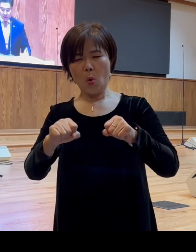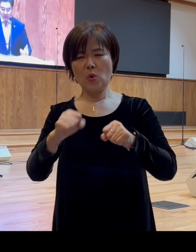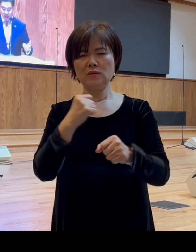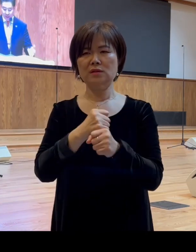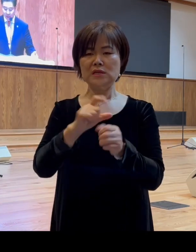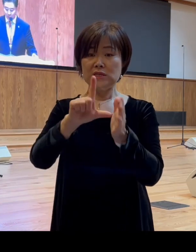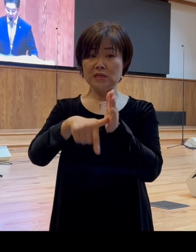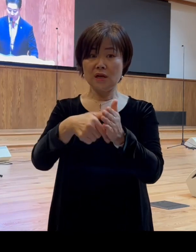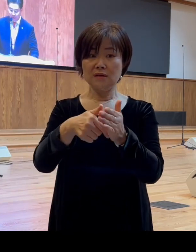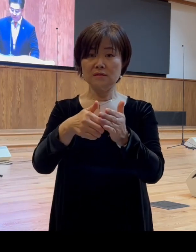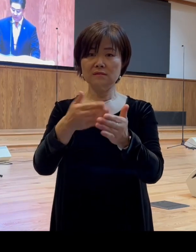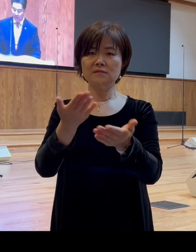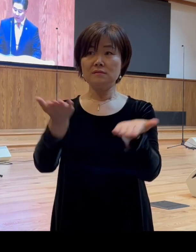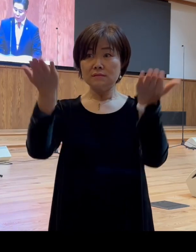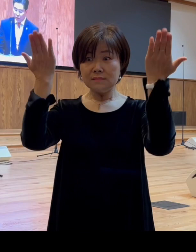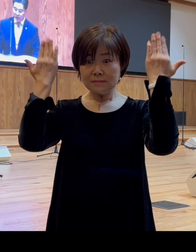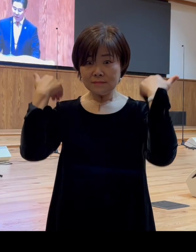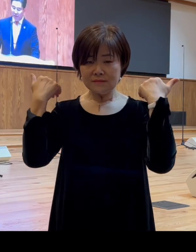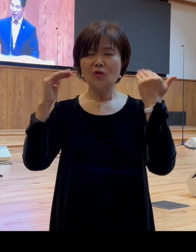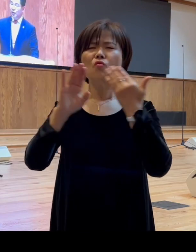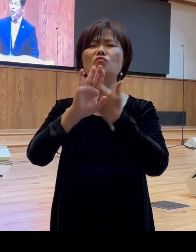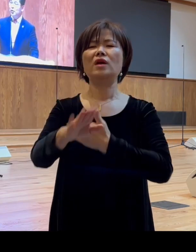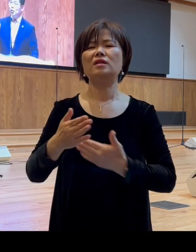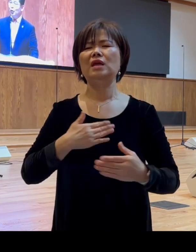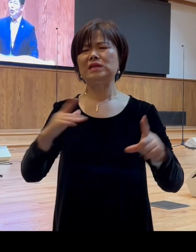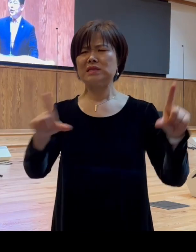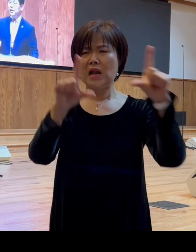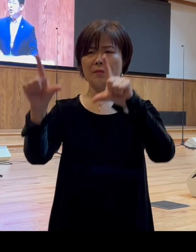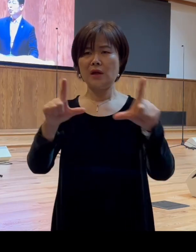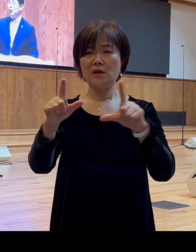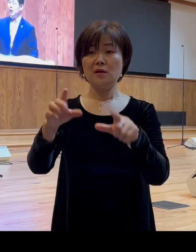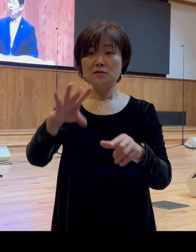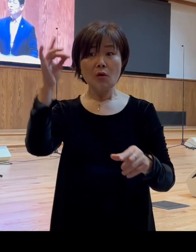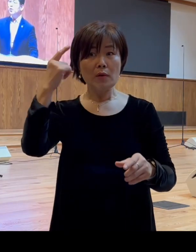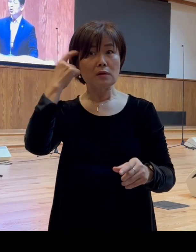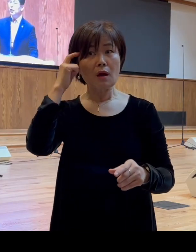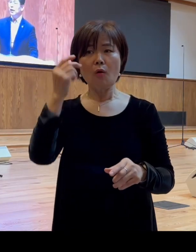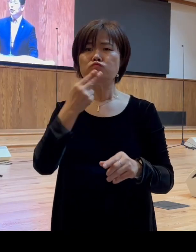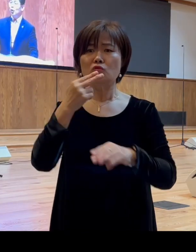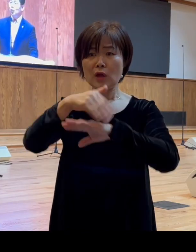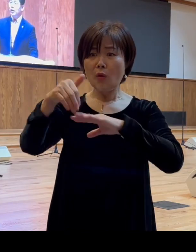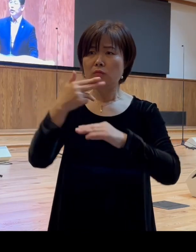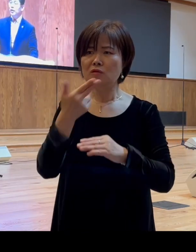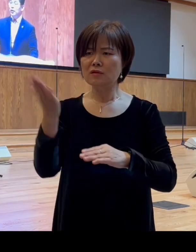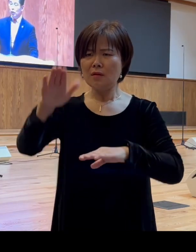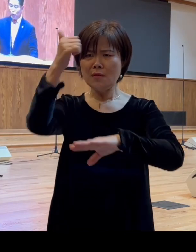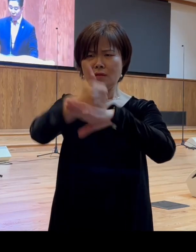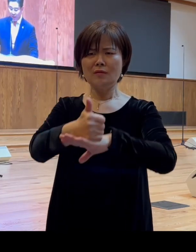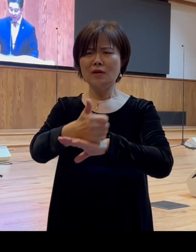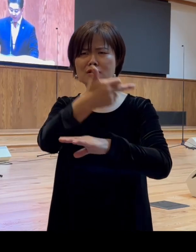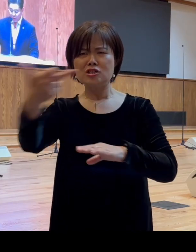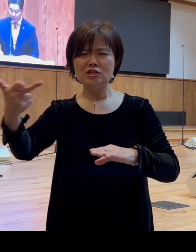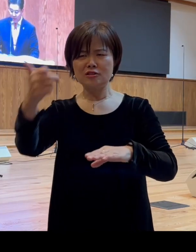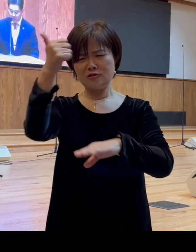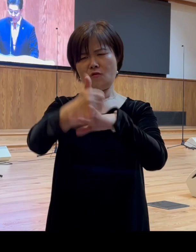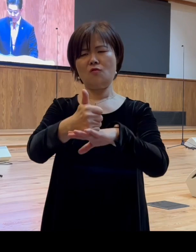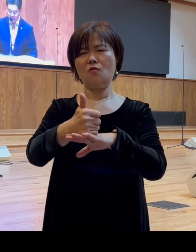지나고 나면 우리 삶에 전혀 예기치 못한 엄청난 결과를 초래하는 경우가 있다는 것입니다